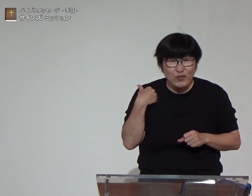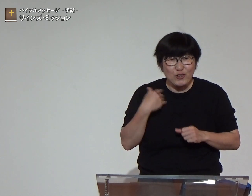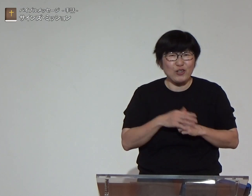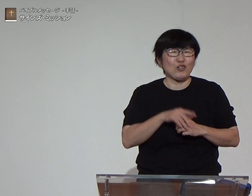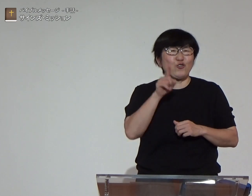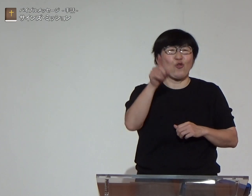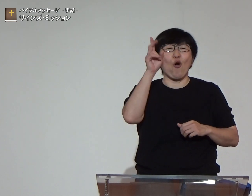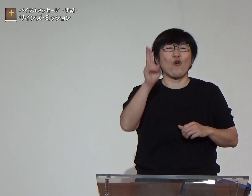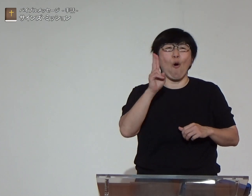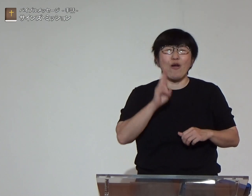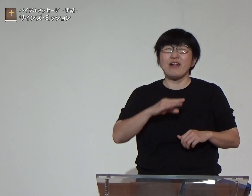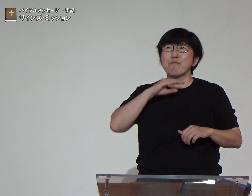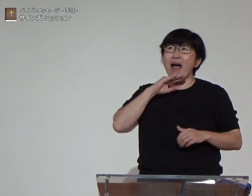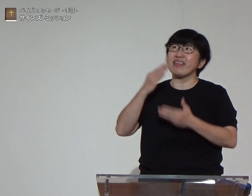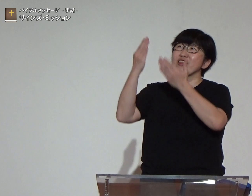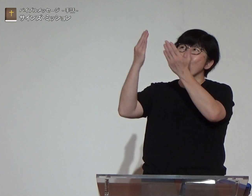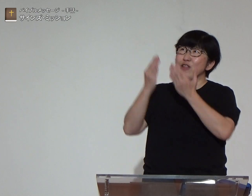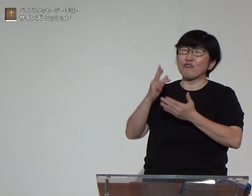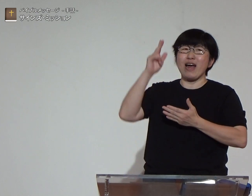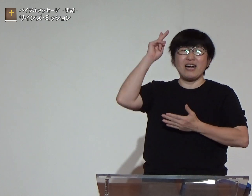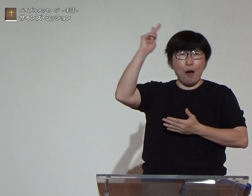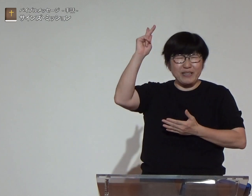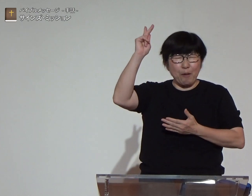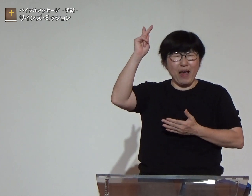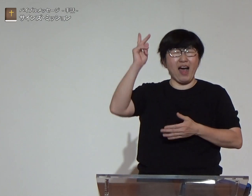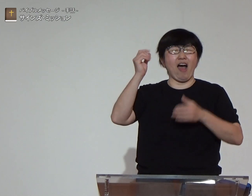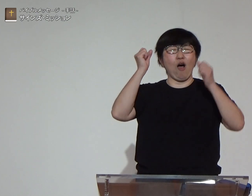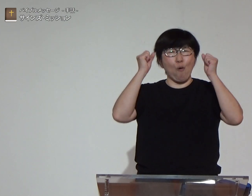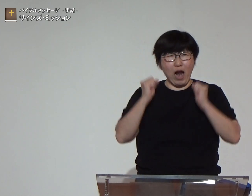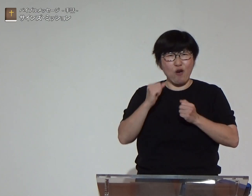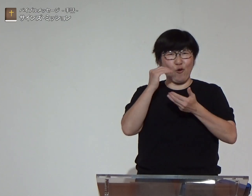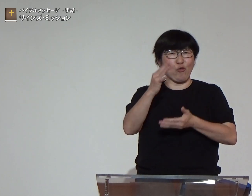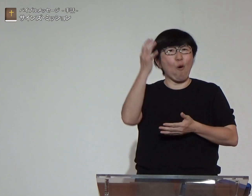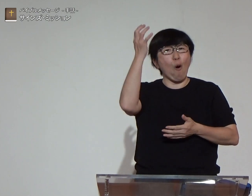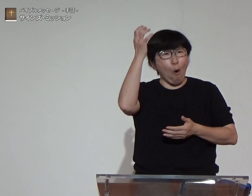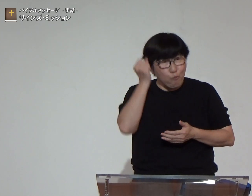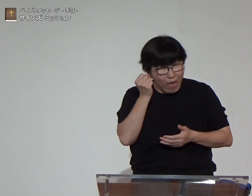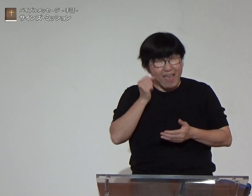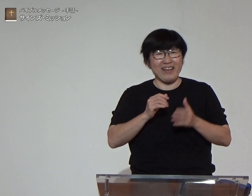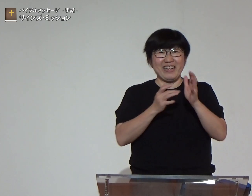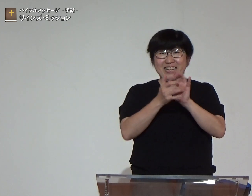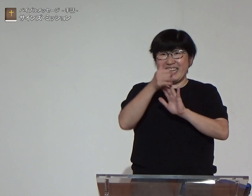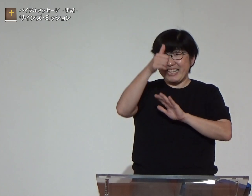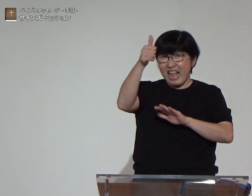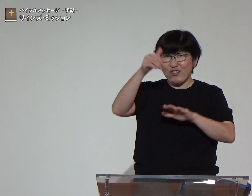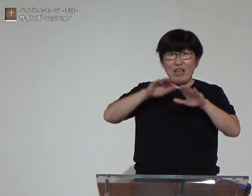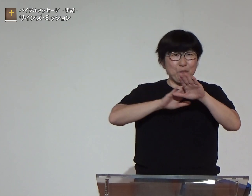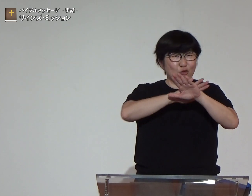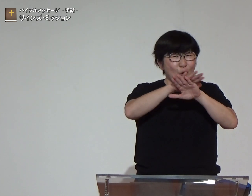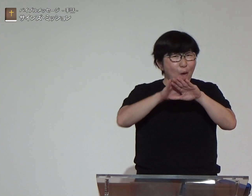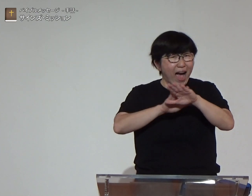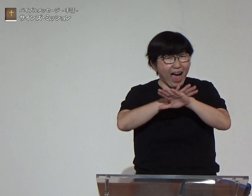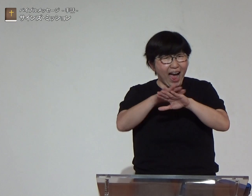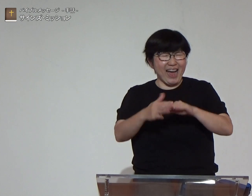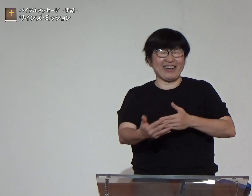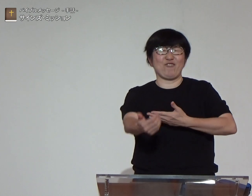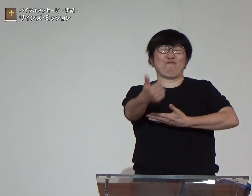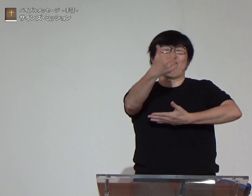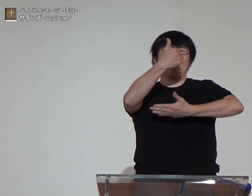めて立ち返ることができます神様は待っておられるということを覚えてイエス様の